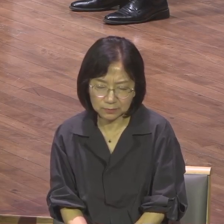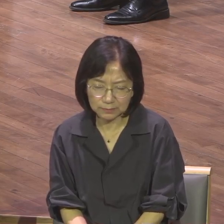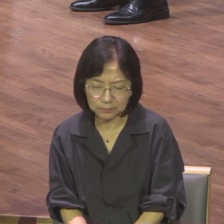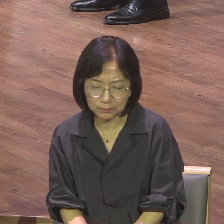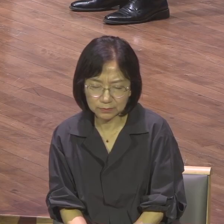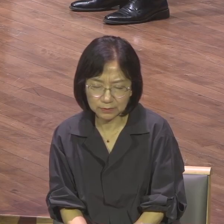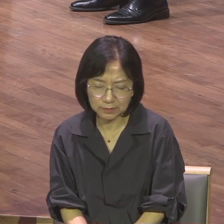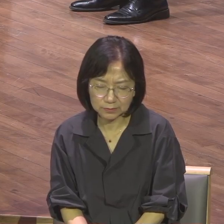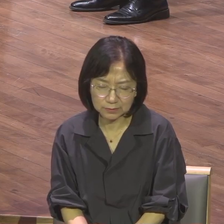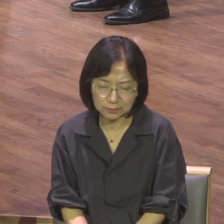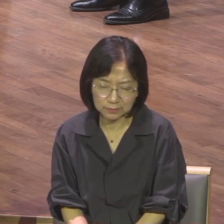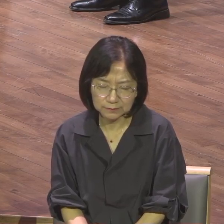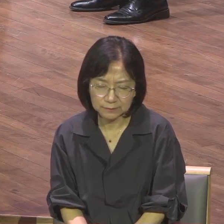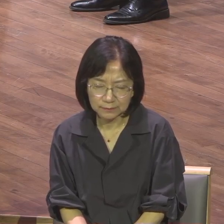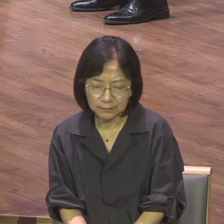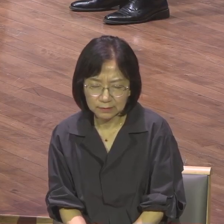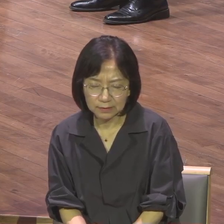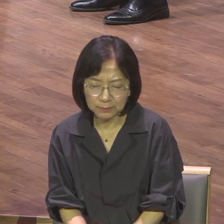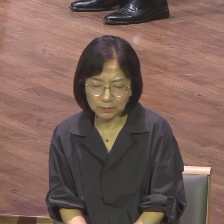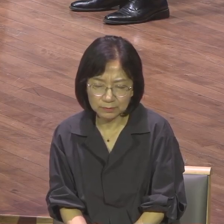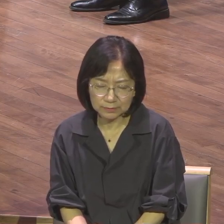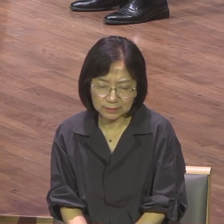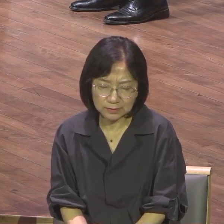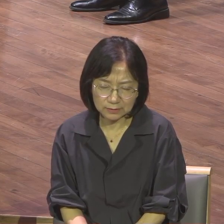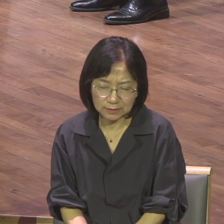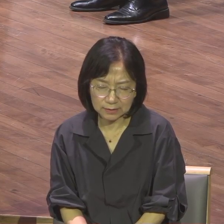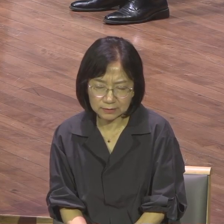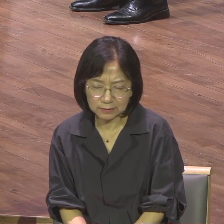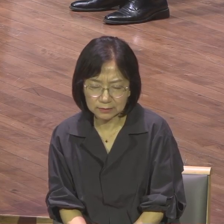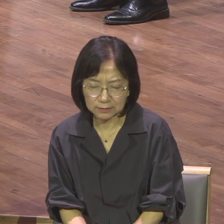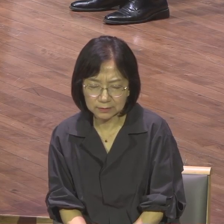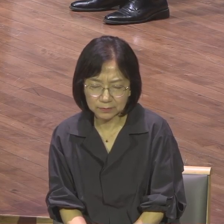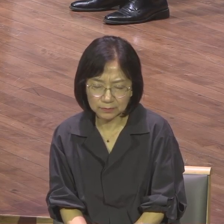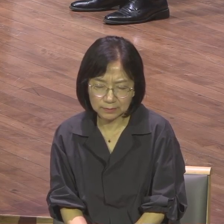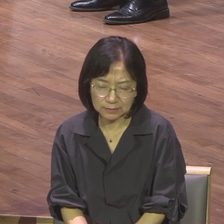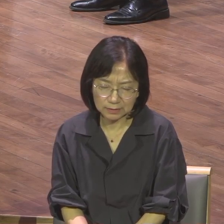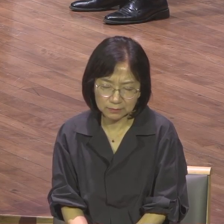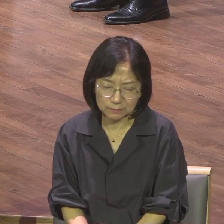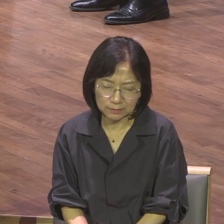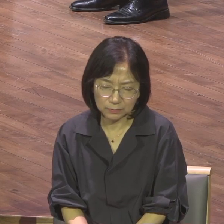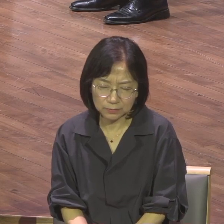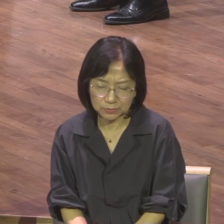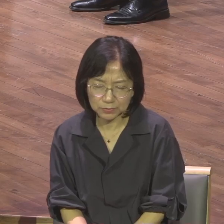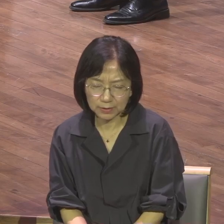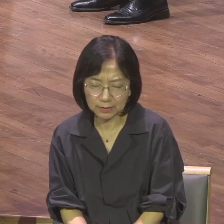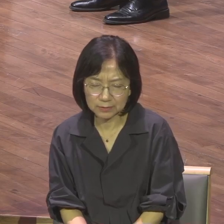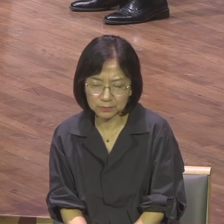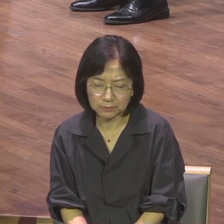그 발굴의 십자가 있는 것 나의 모든 파괴의 나의 모든 파괴의 상처가 이제